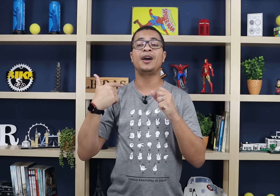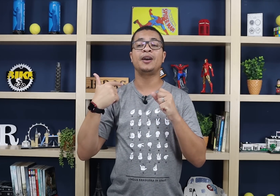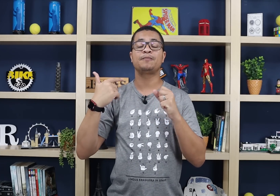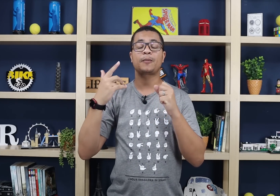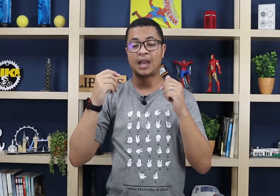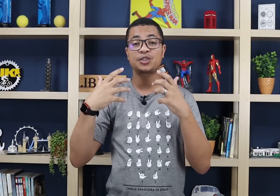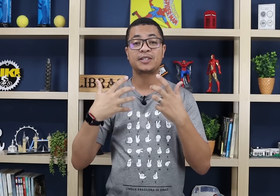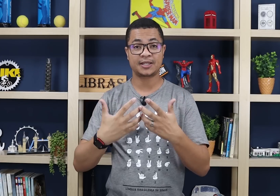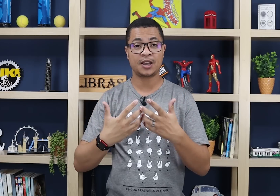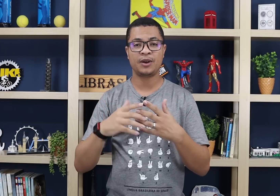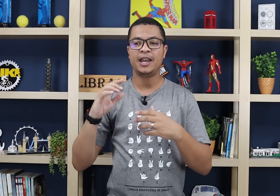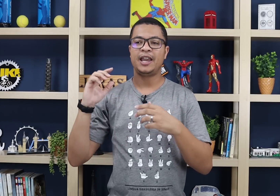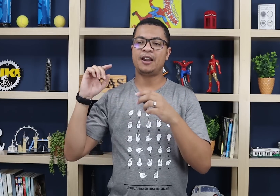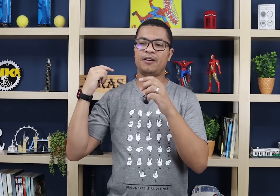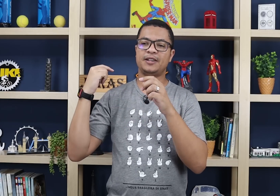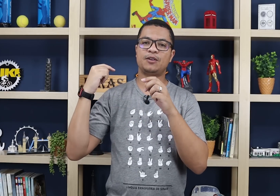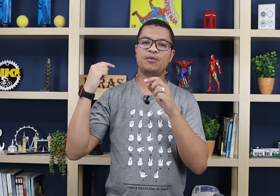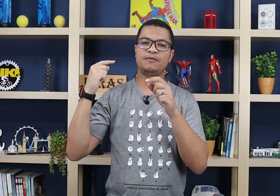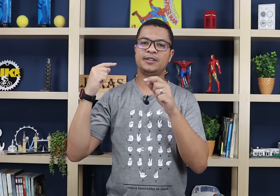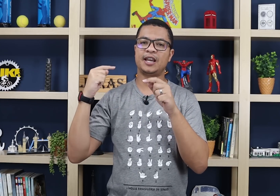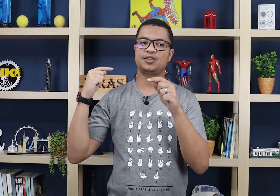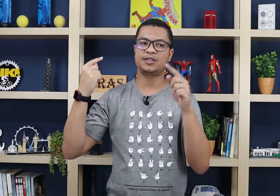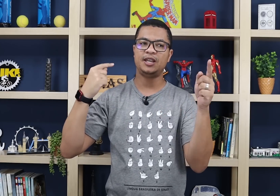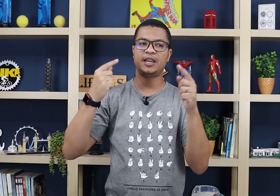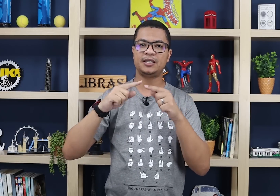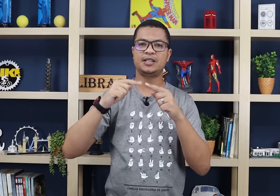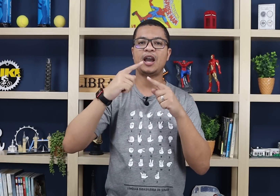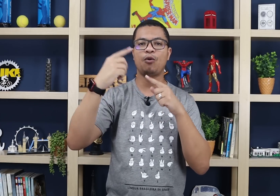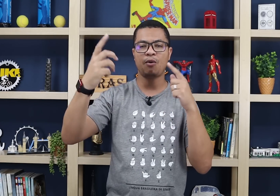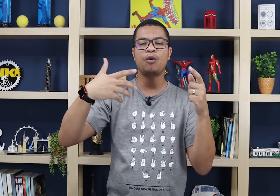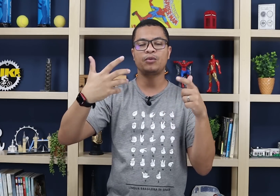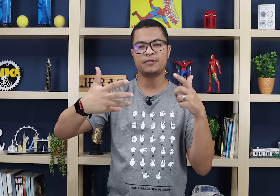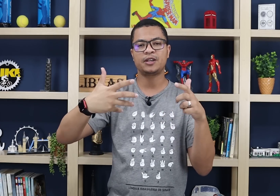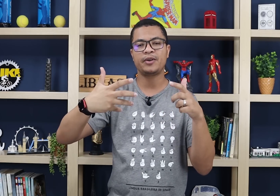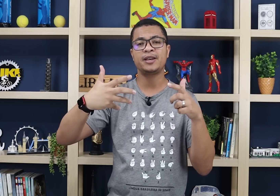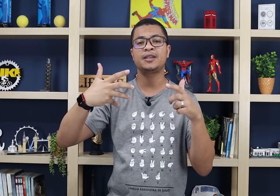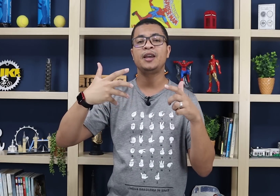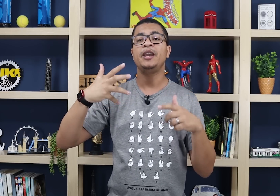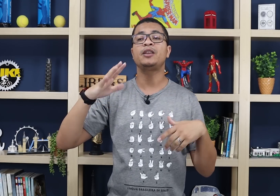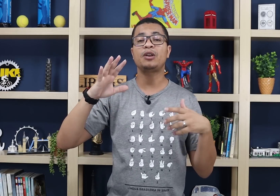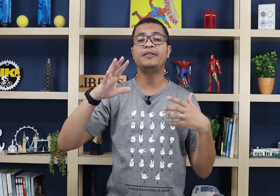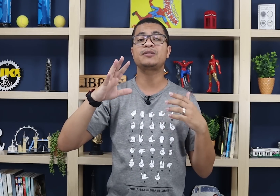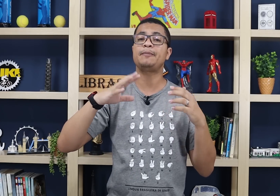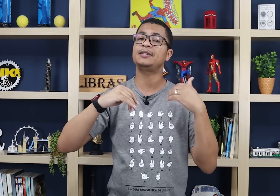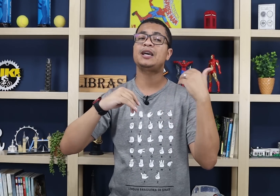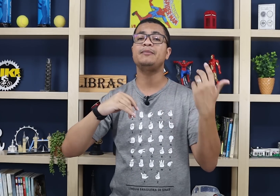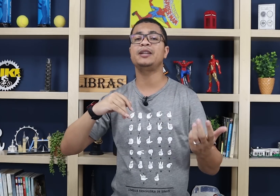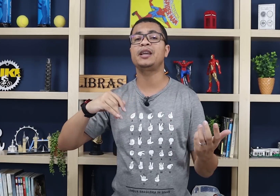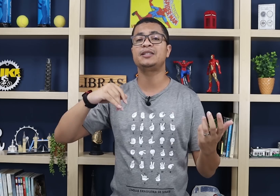associação, ela vai fazer com que você associe aquele sinal com algo que você conheça. Então toda vez que você precisar lembrar daquele